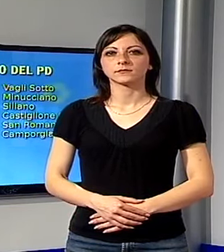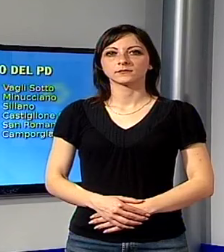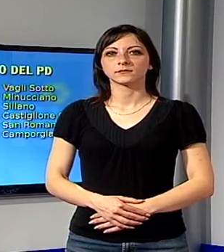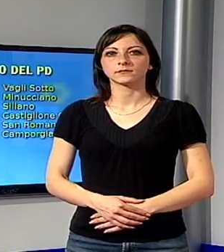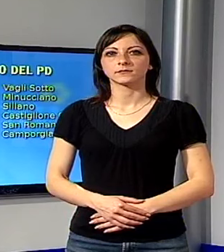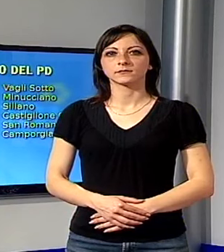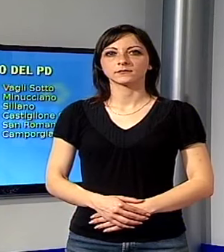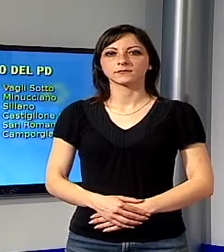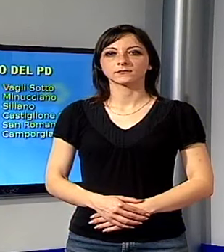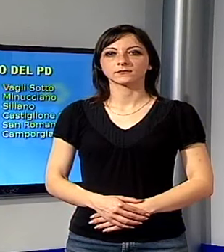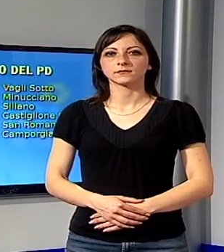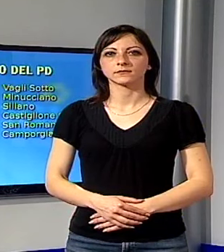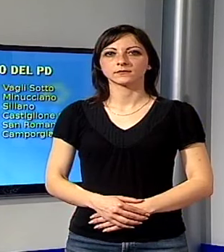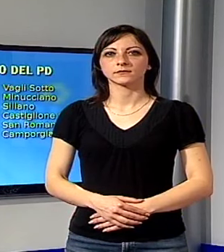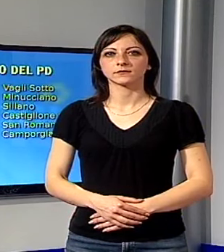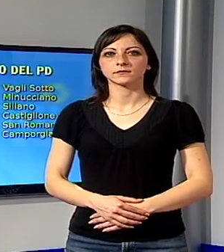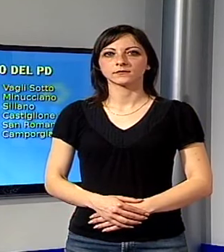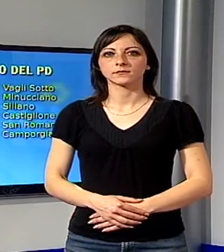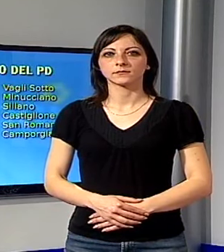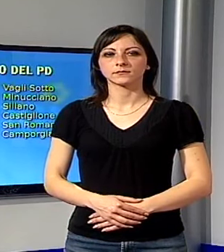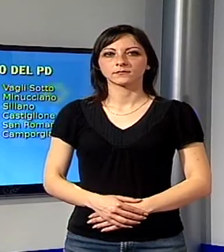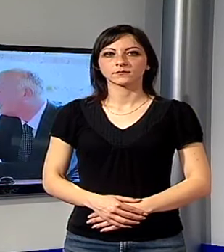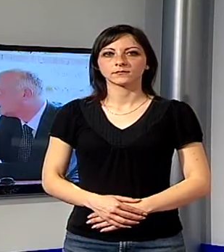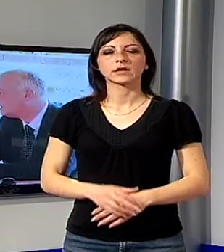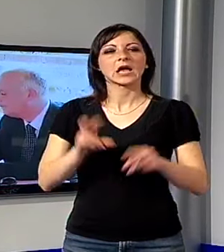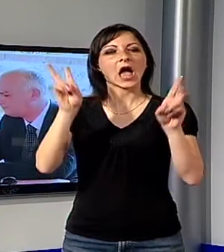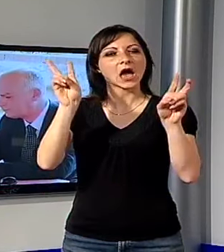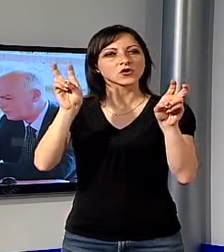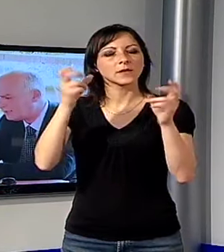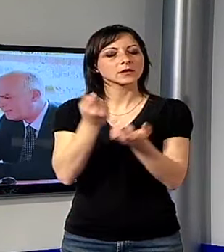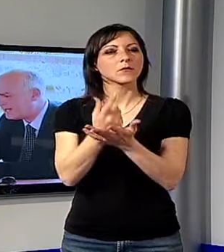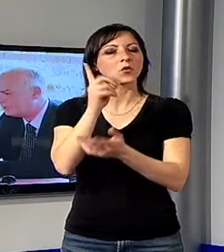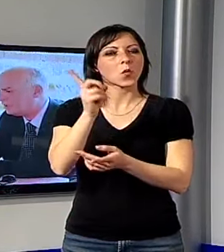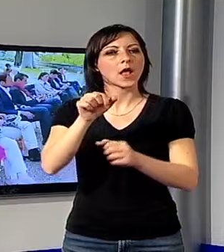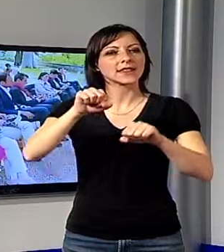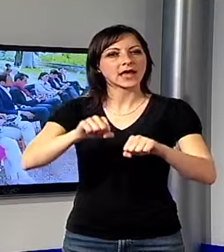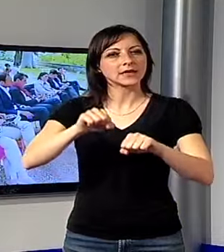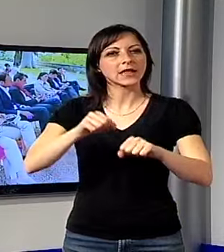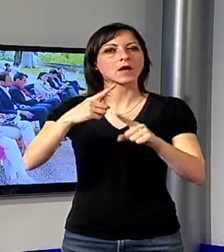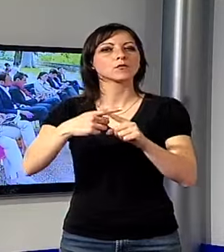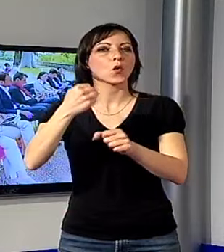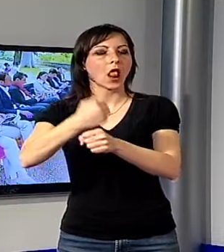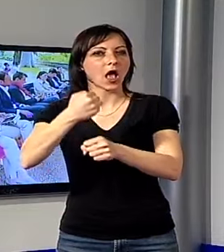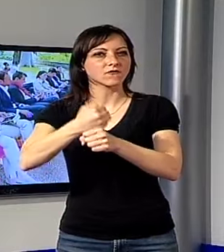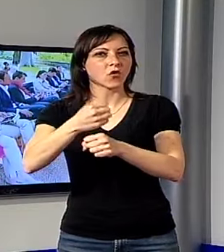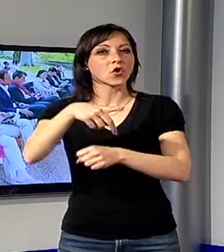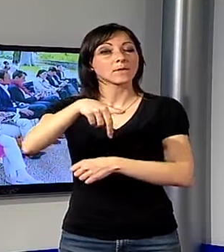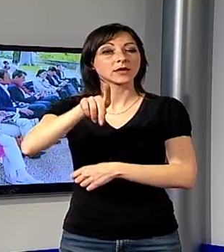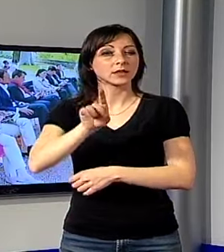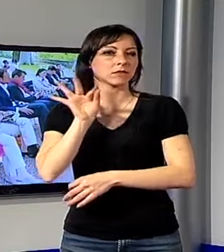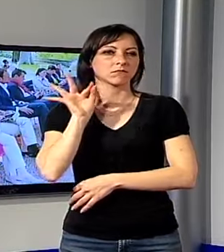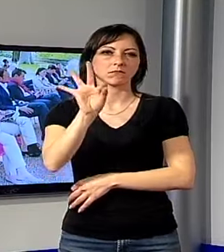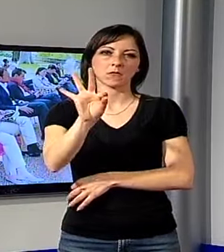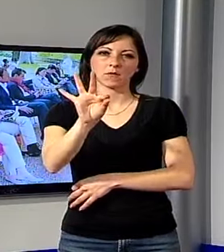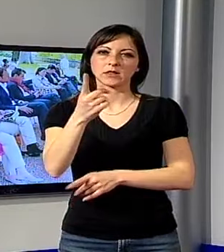San Romano e Francesco Pifferi a Camporgiano. I temi caldi sono la sanità e il lavoro su cui il Partito Democratico punta